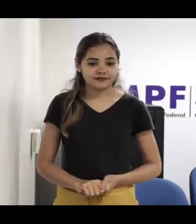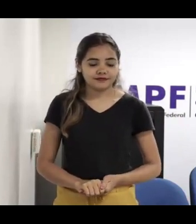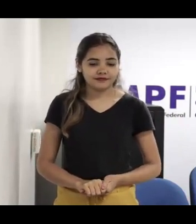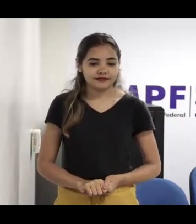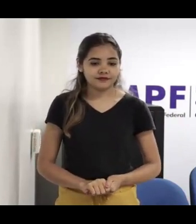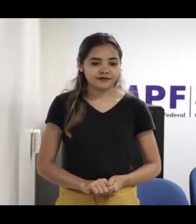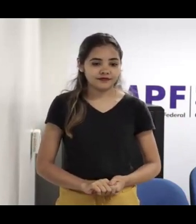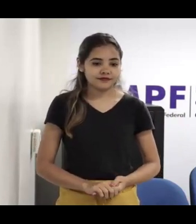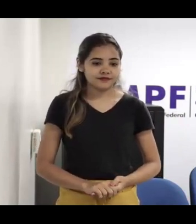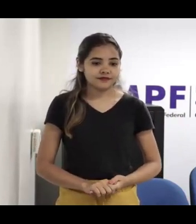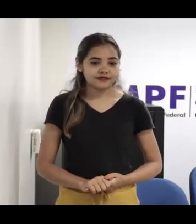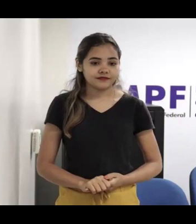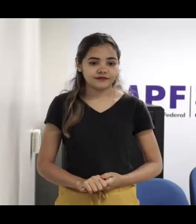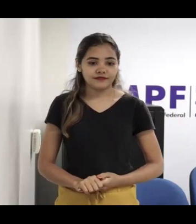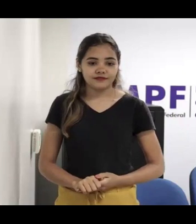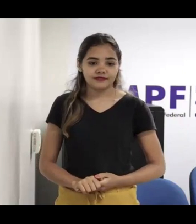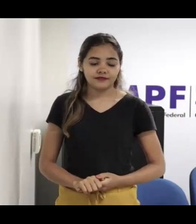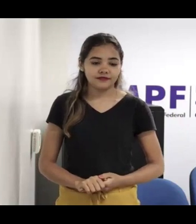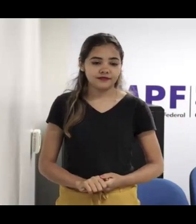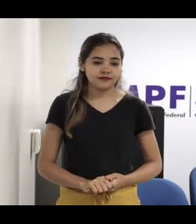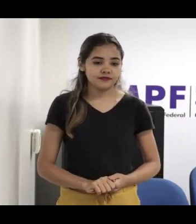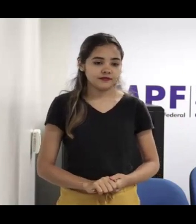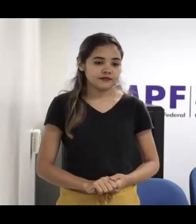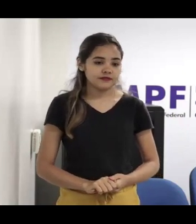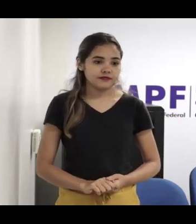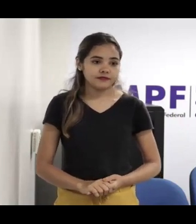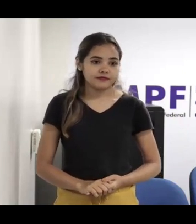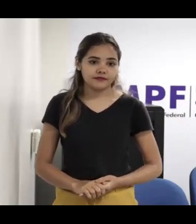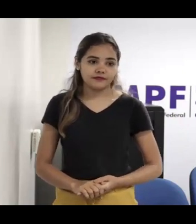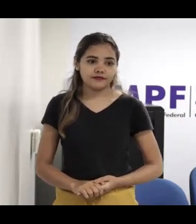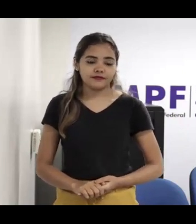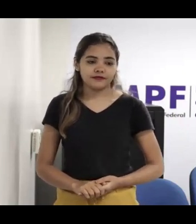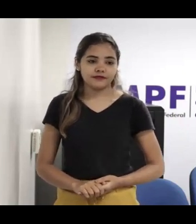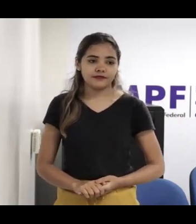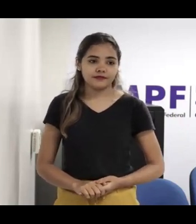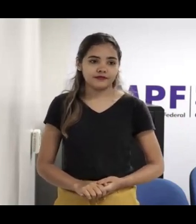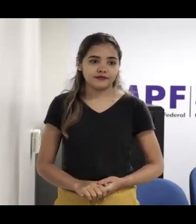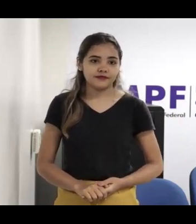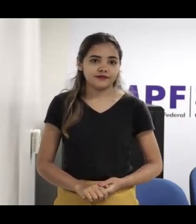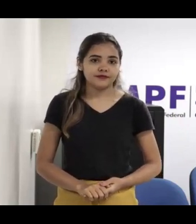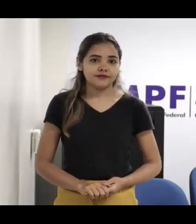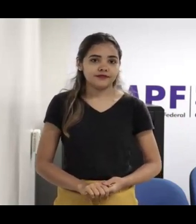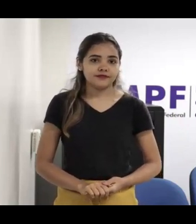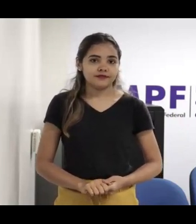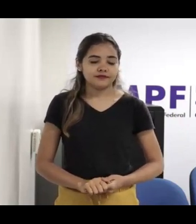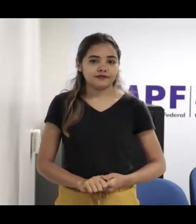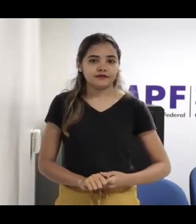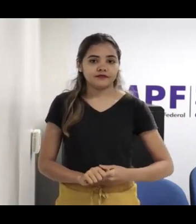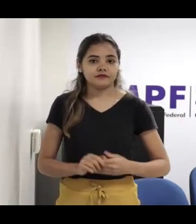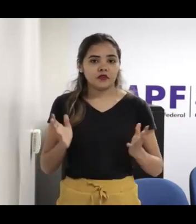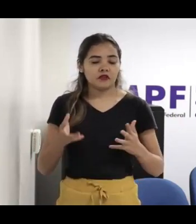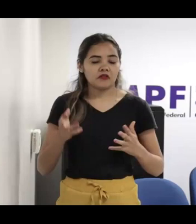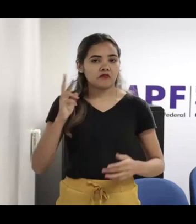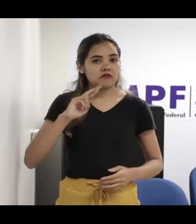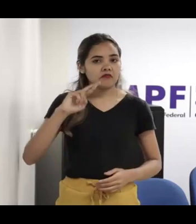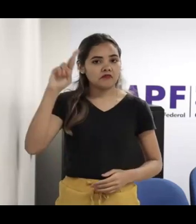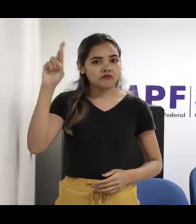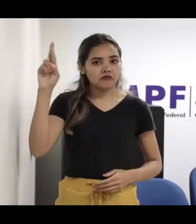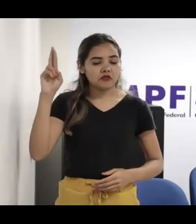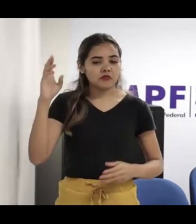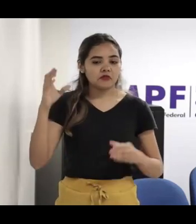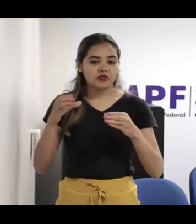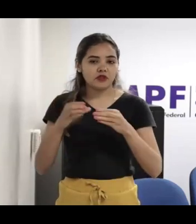gênero e justiça pela Universidade Estadual Paulista, atualmente é gerente de programas da Organização Não